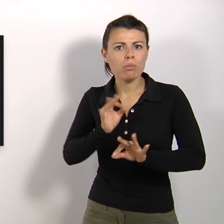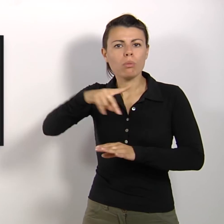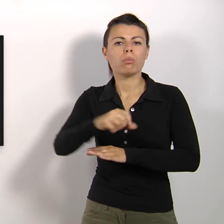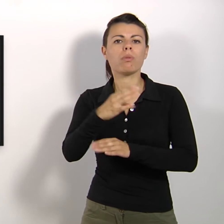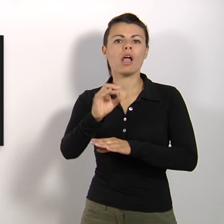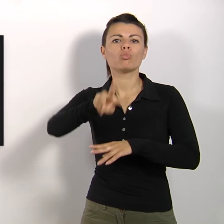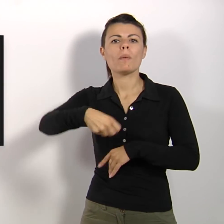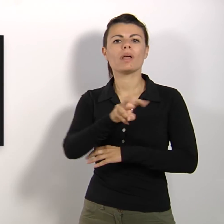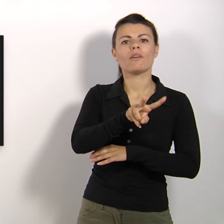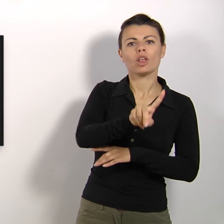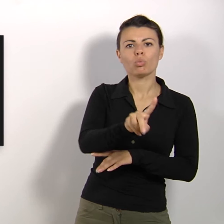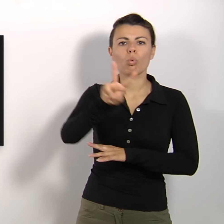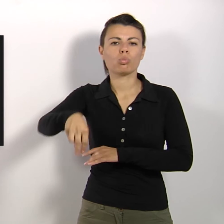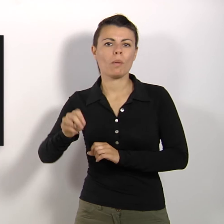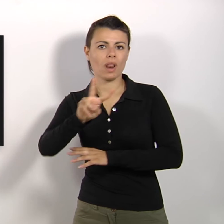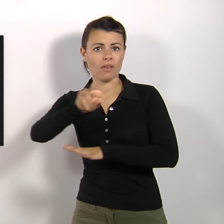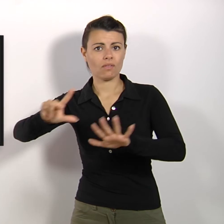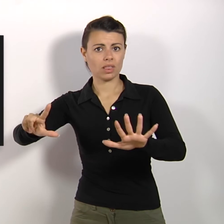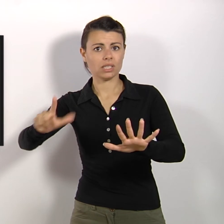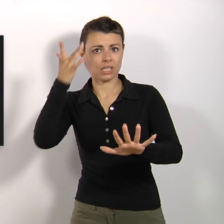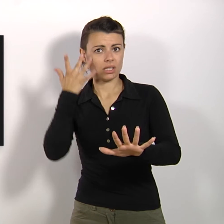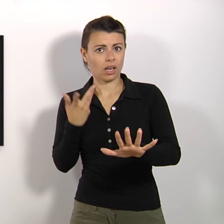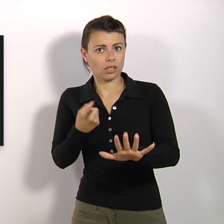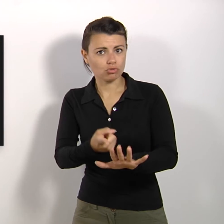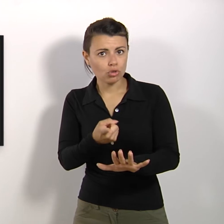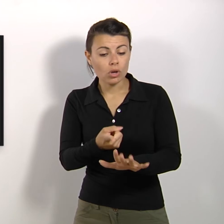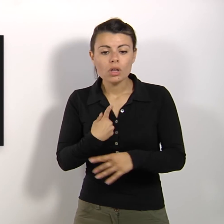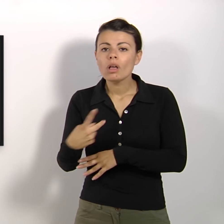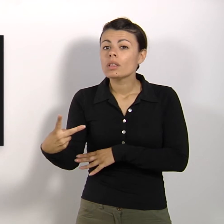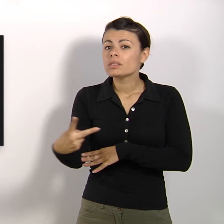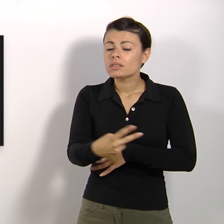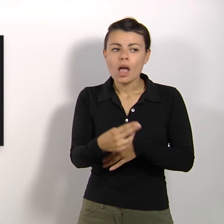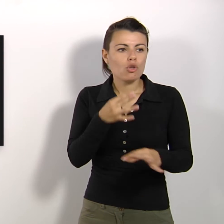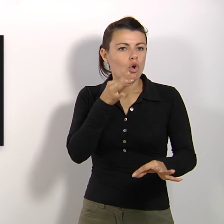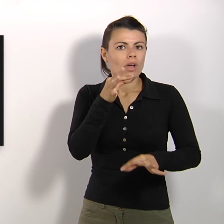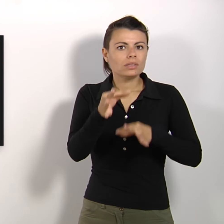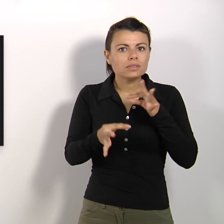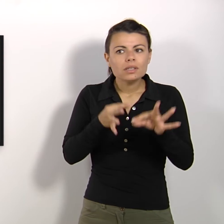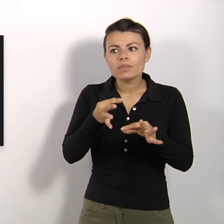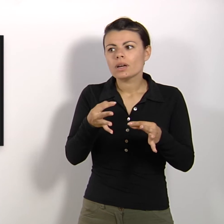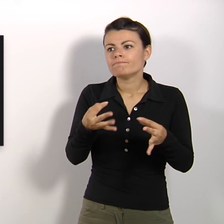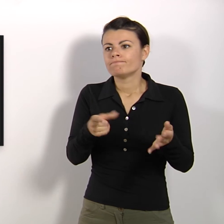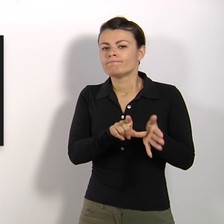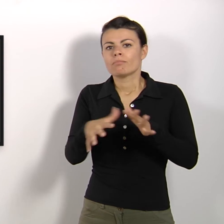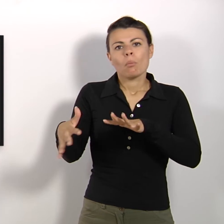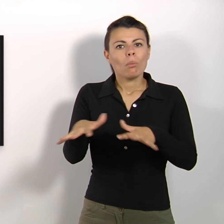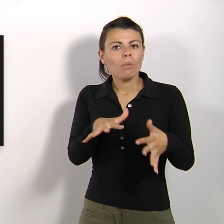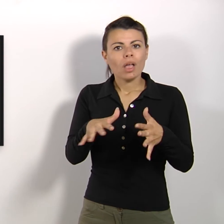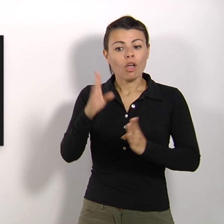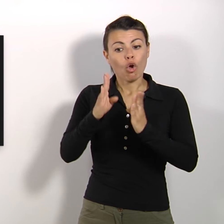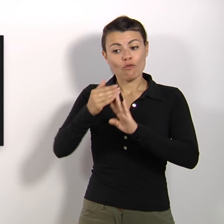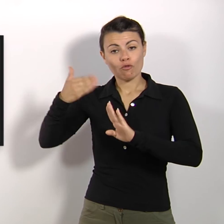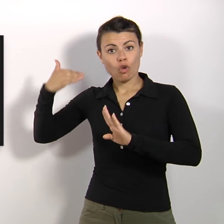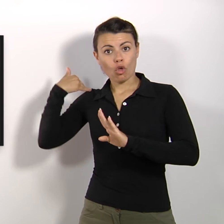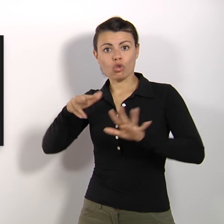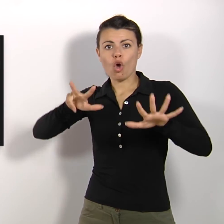PAC 2021-2027, un taglio che potrebbe naturalmente voler dire in media un 8% in meno